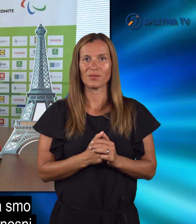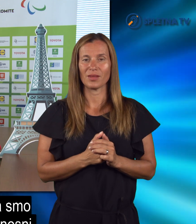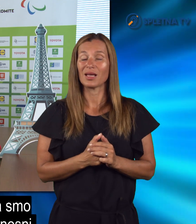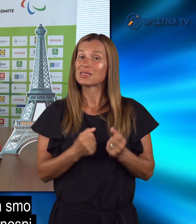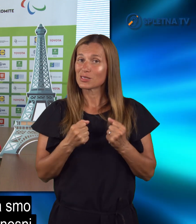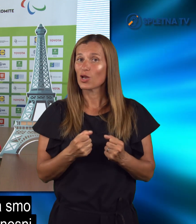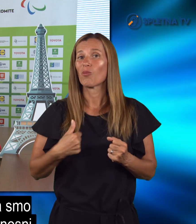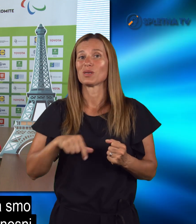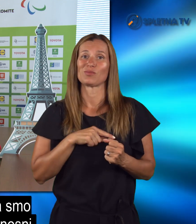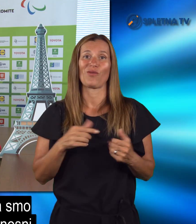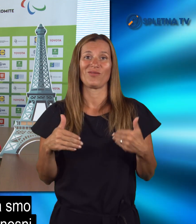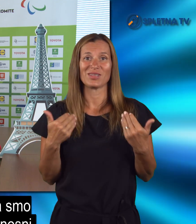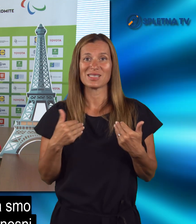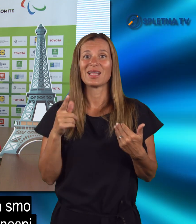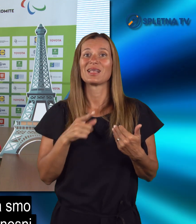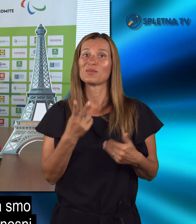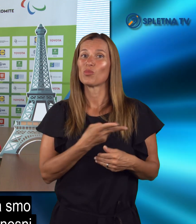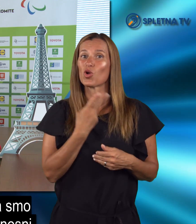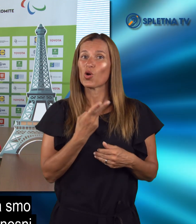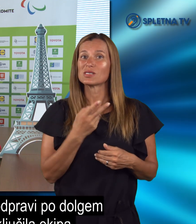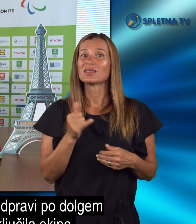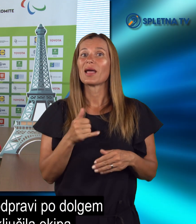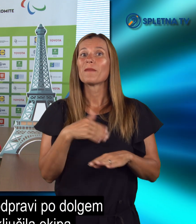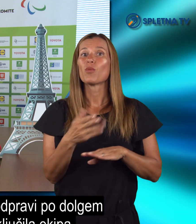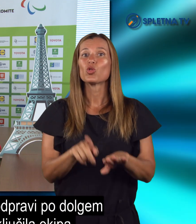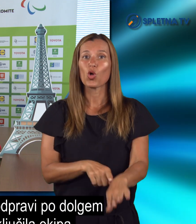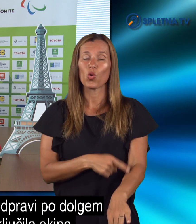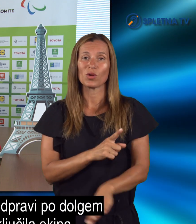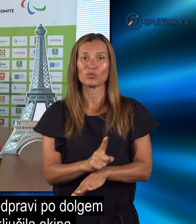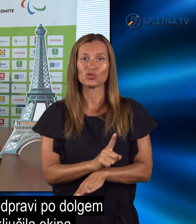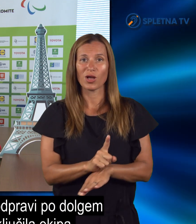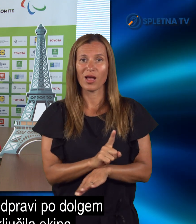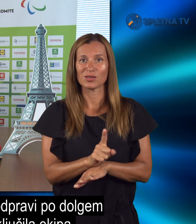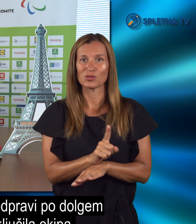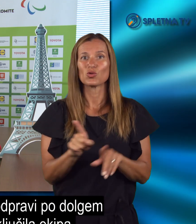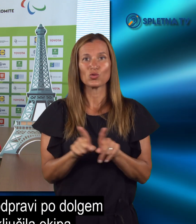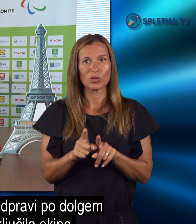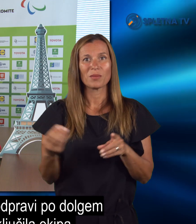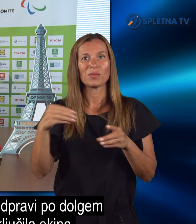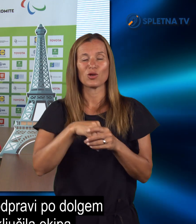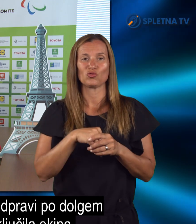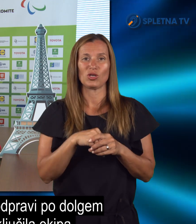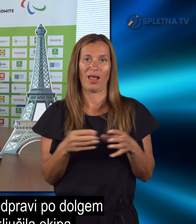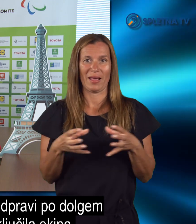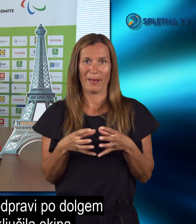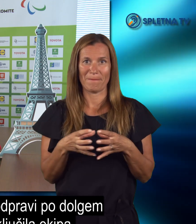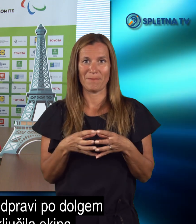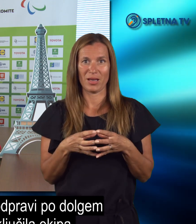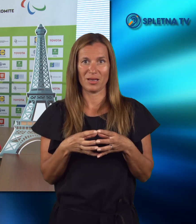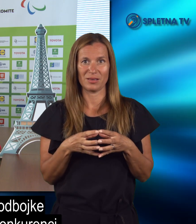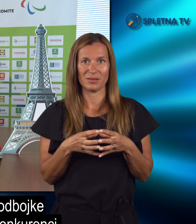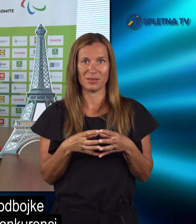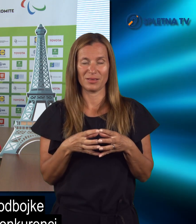Seveda smo pa veseli in ponosni, da se je po dolgem času ponovno priključila ekipa